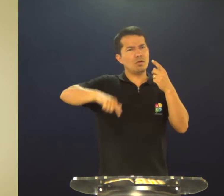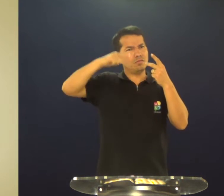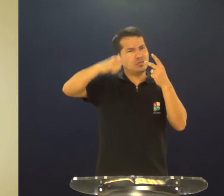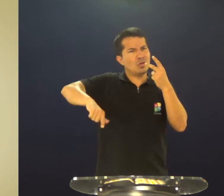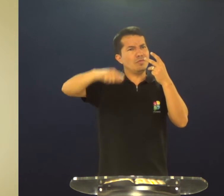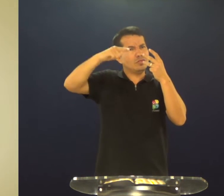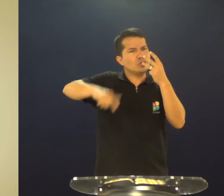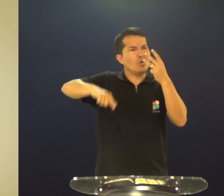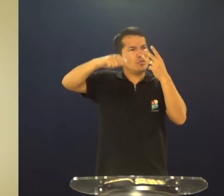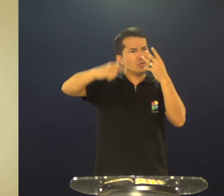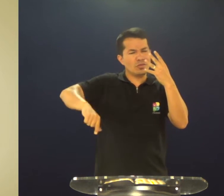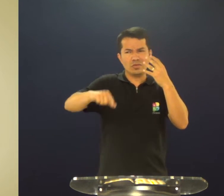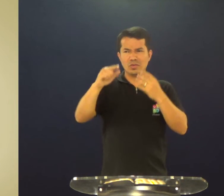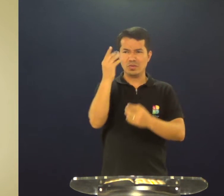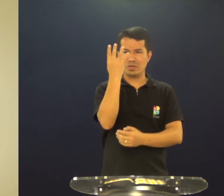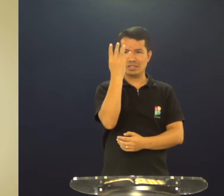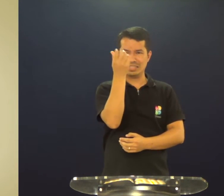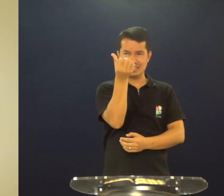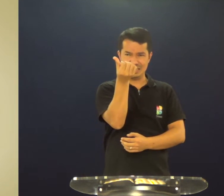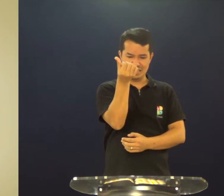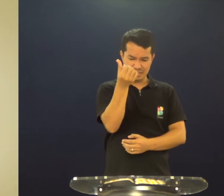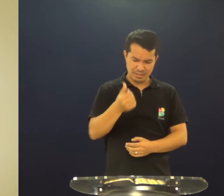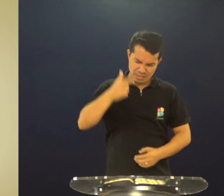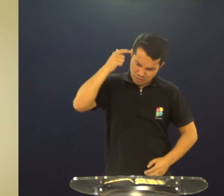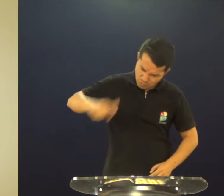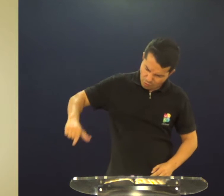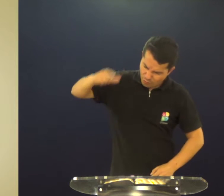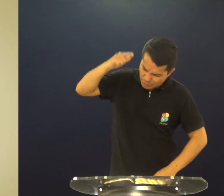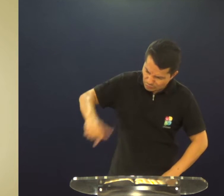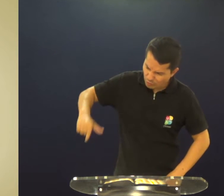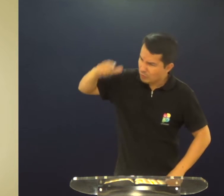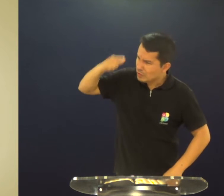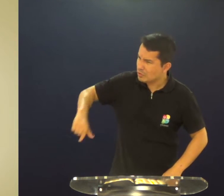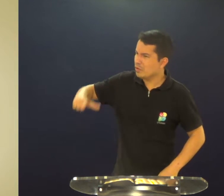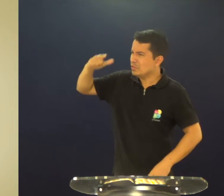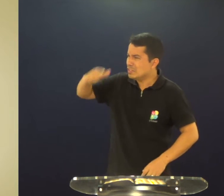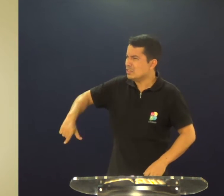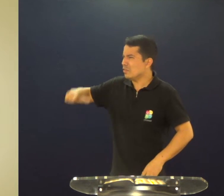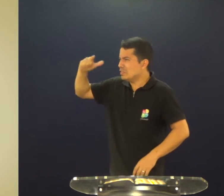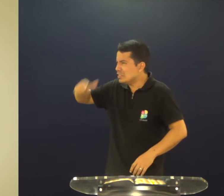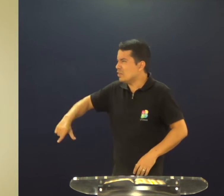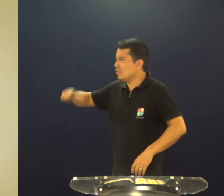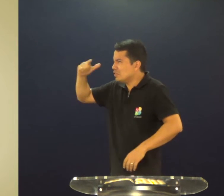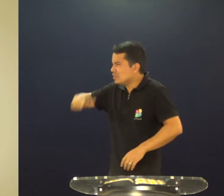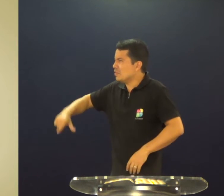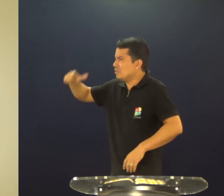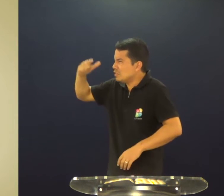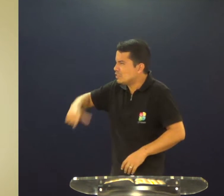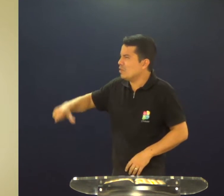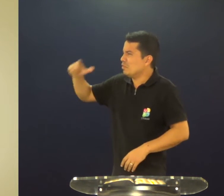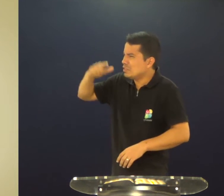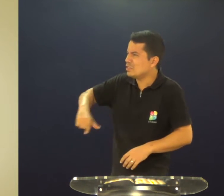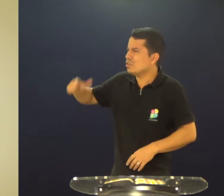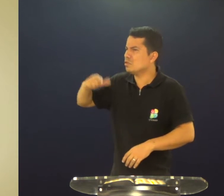36 vezes se repete, 46 vezes se repete,